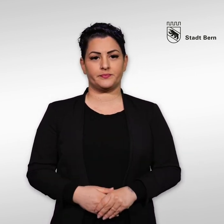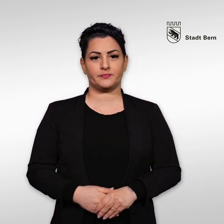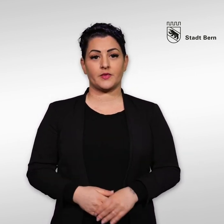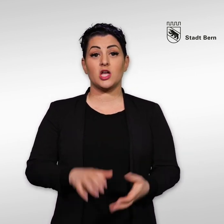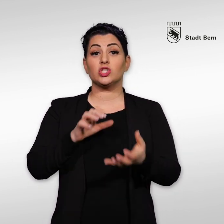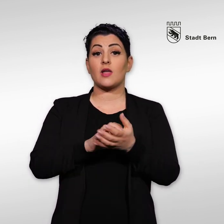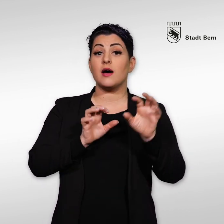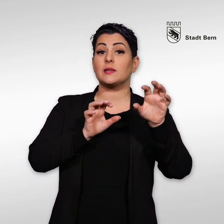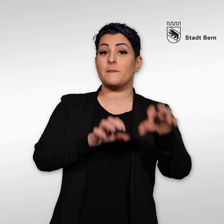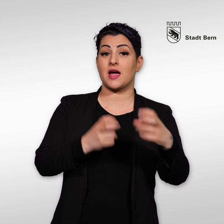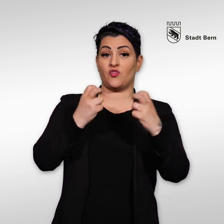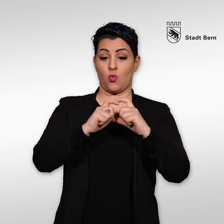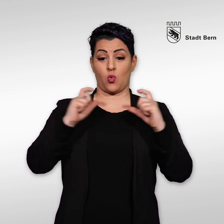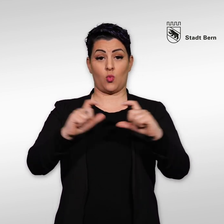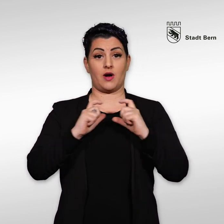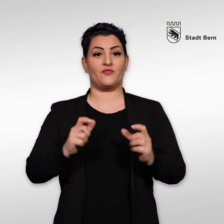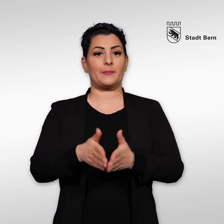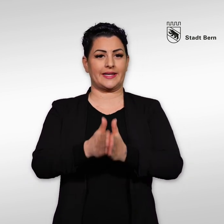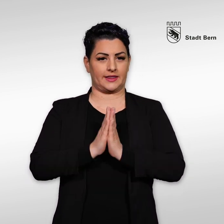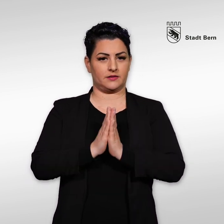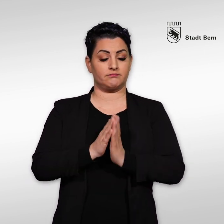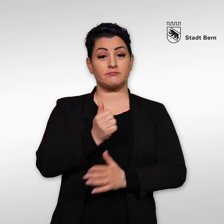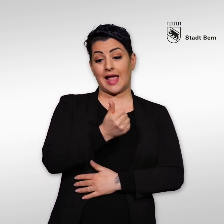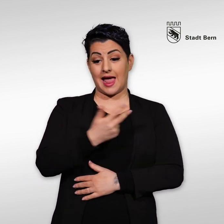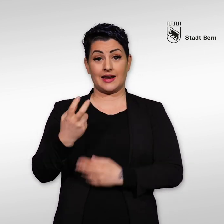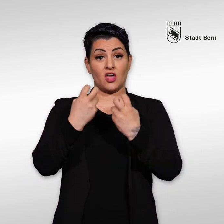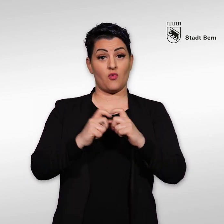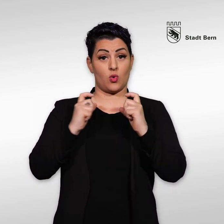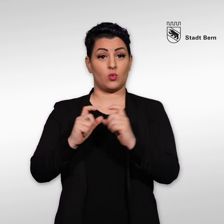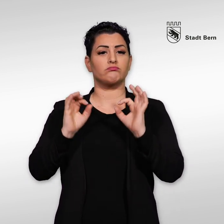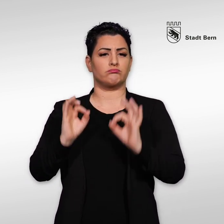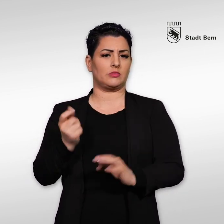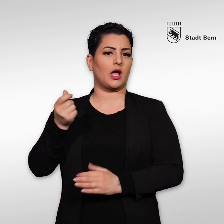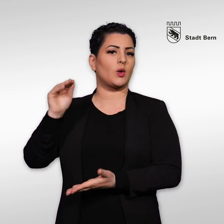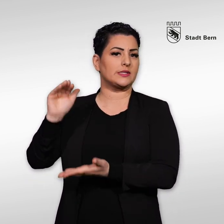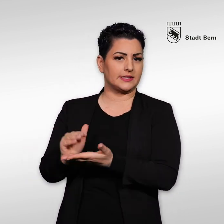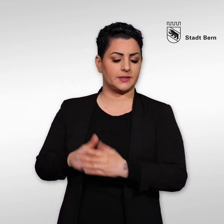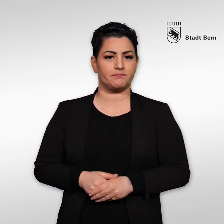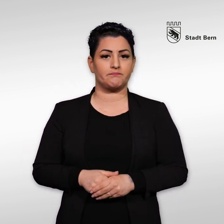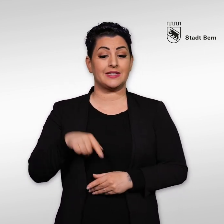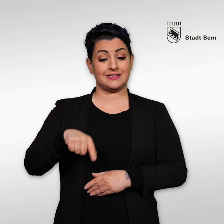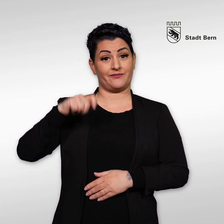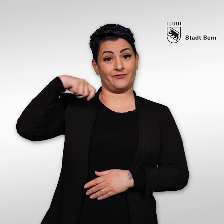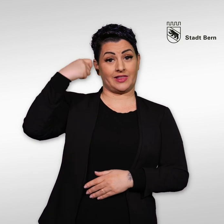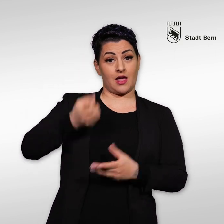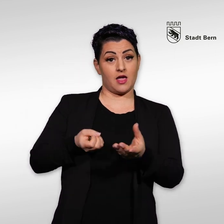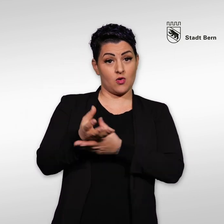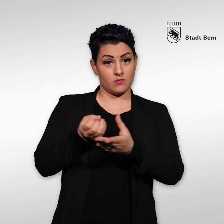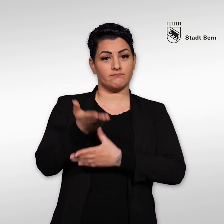Die Stadt Bern vermietet Wohnungen. Einige Wohnungen sind besonders günstig. In diesem Video erhalten Sie